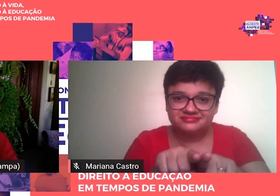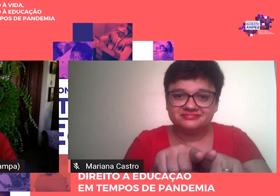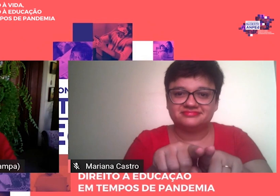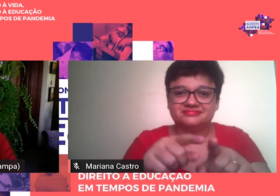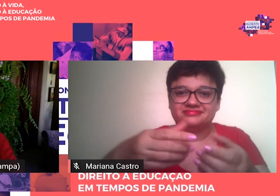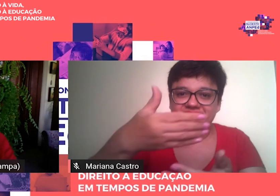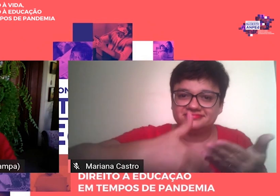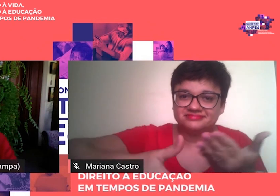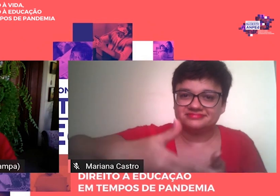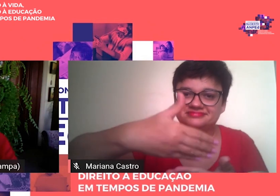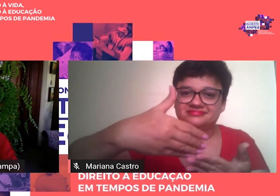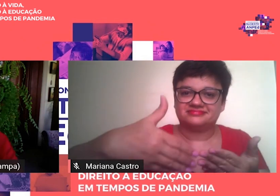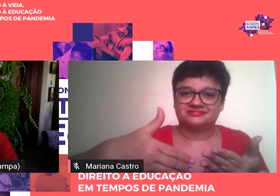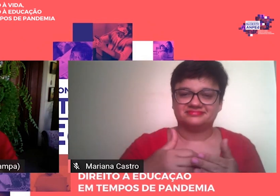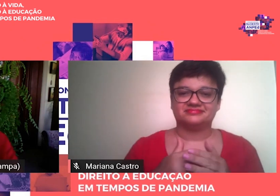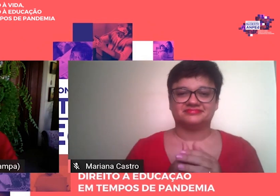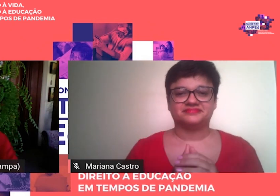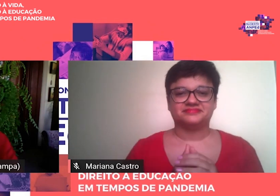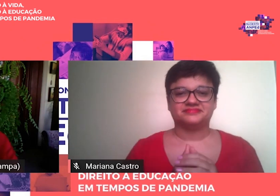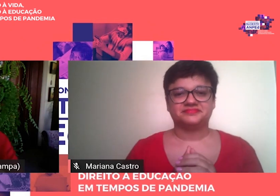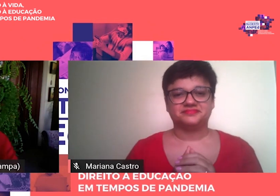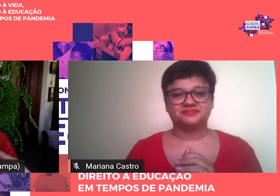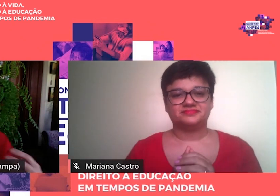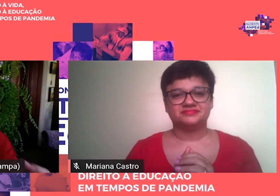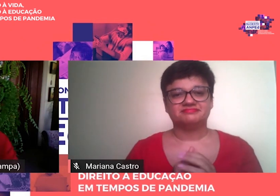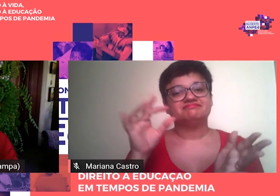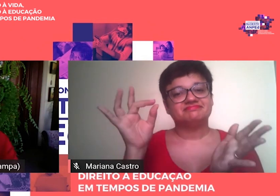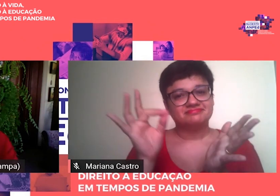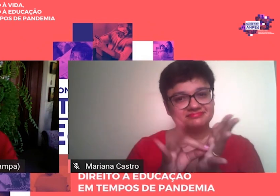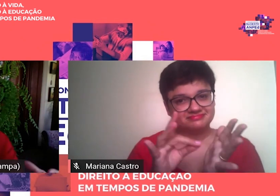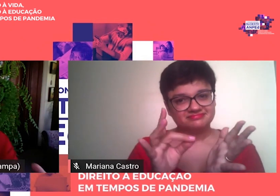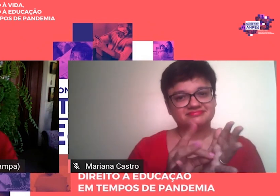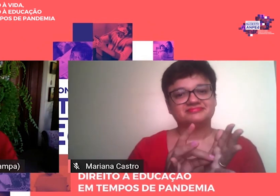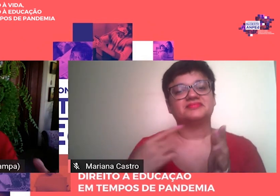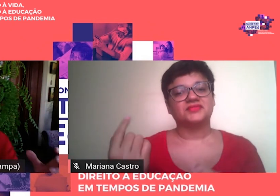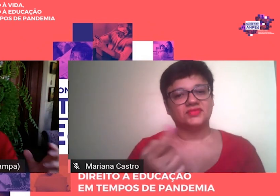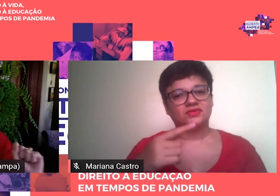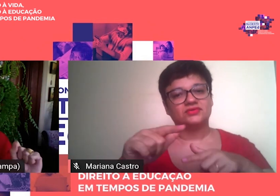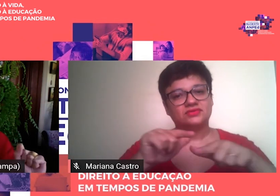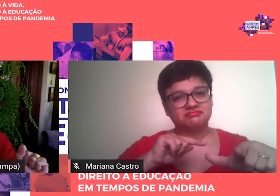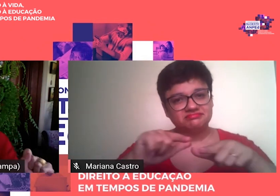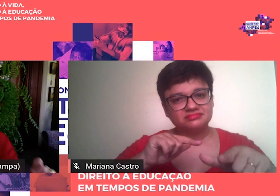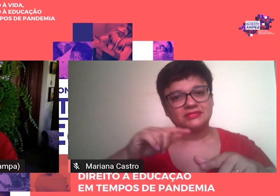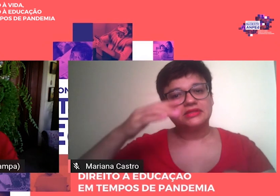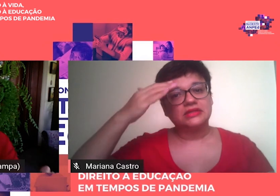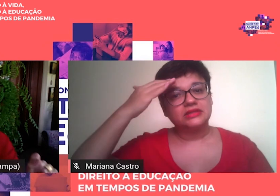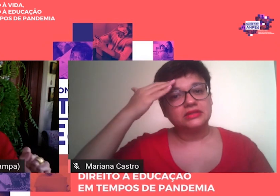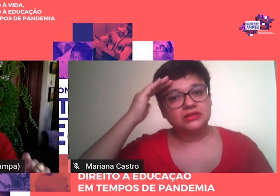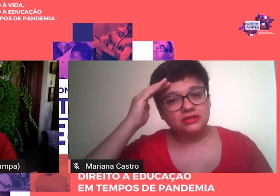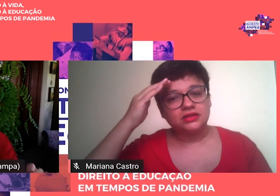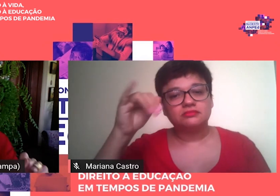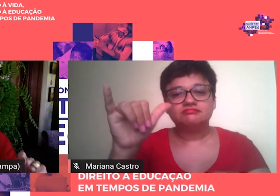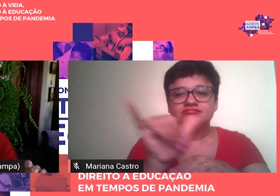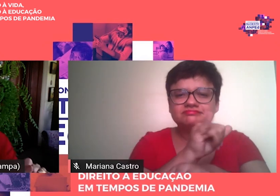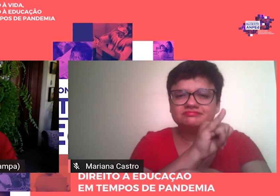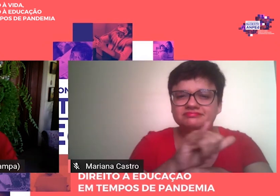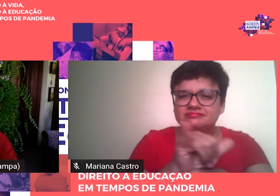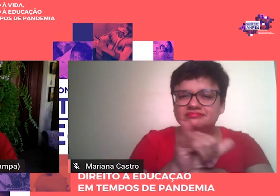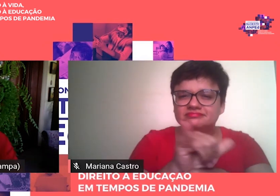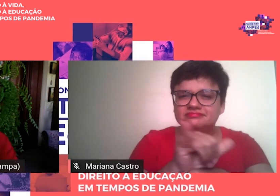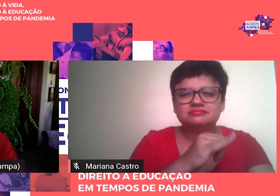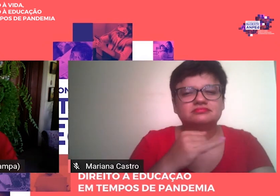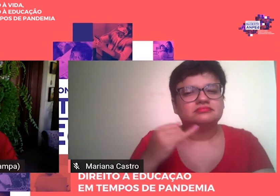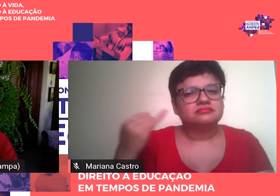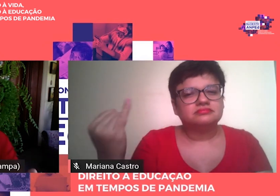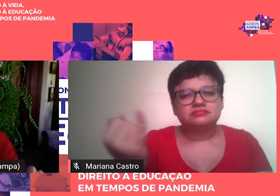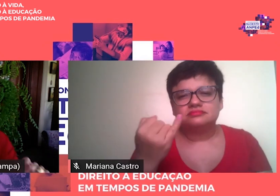ANPED e a Education Review. Realmente, nós estamos trabalhando, entendendo que essa é uma estratégia fundamental